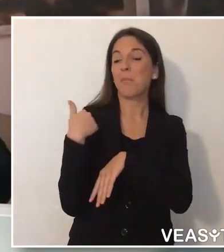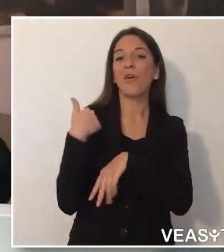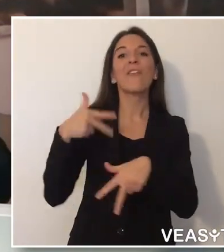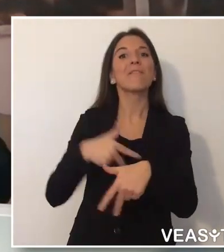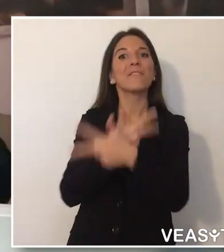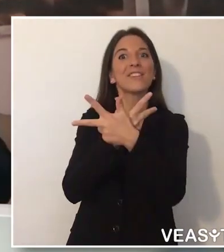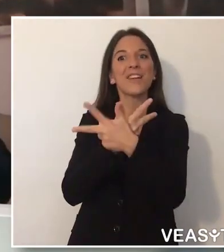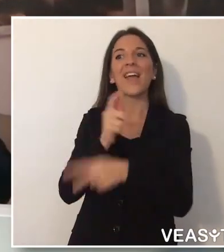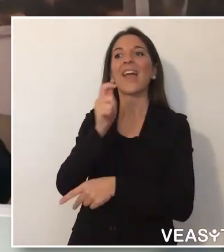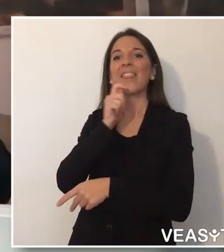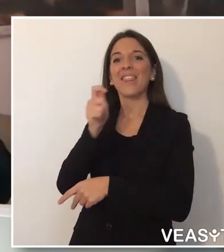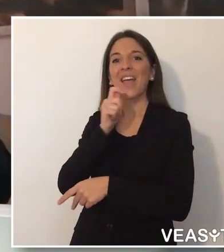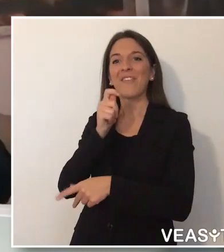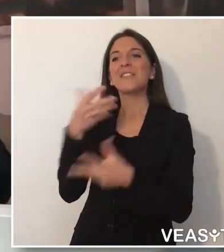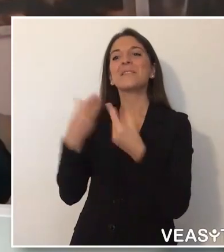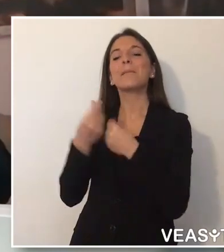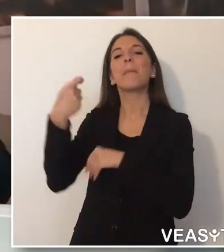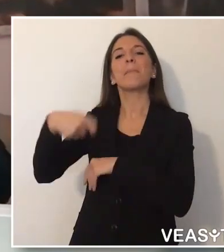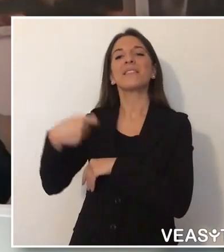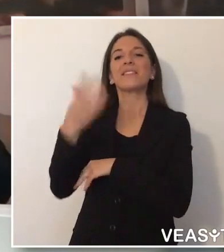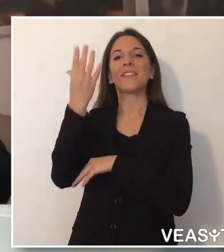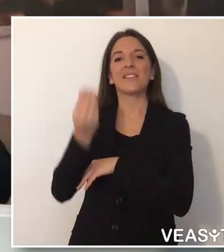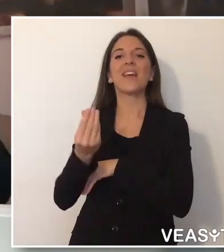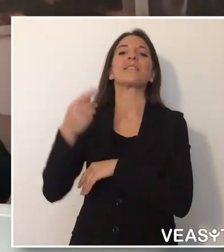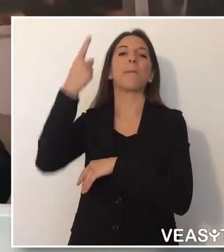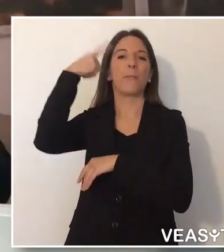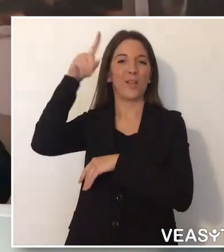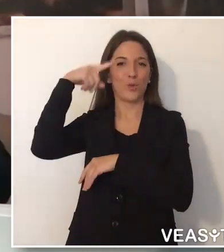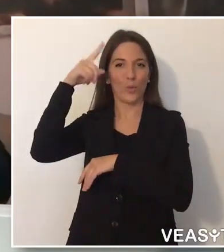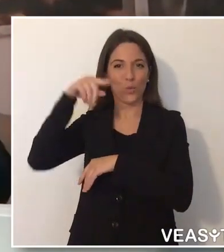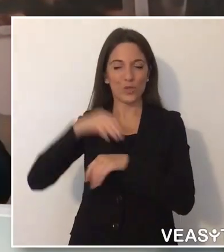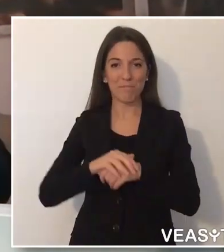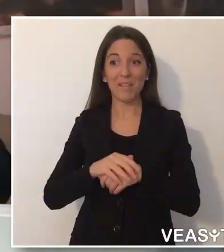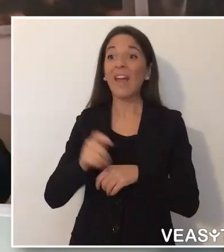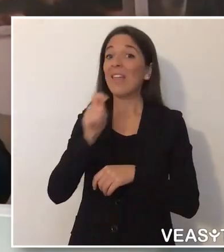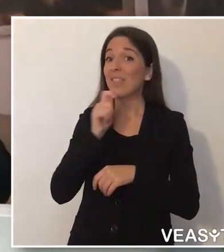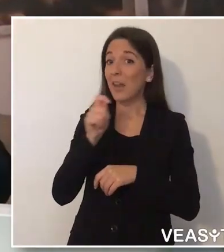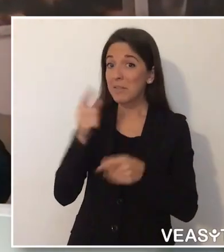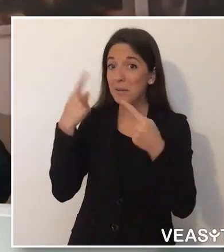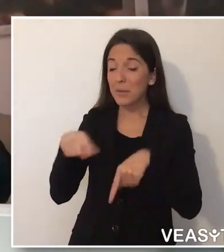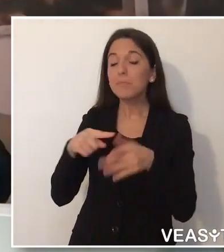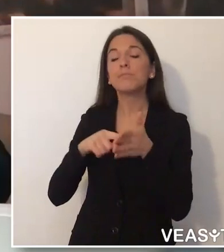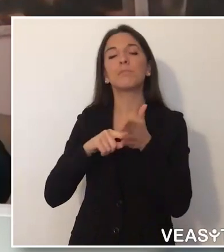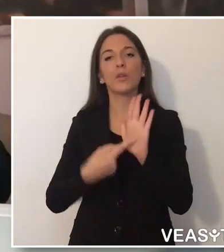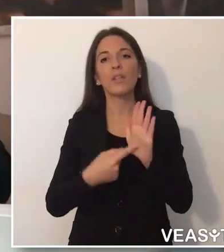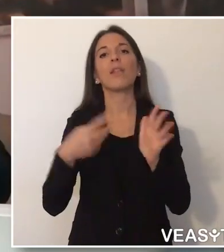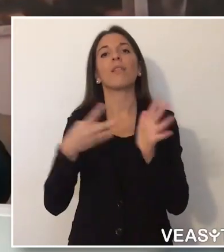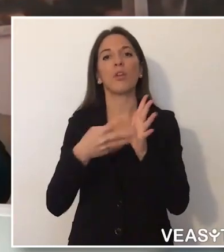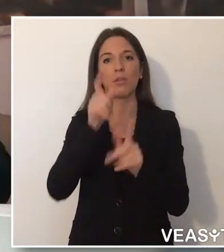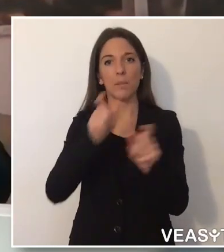del Consiglio dei Ministri, al Presidente ENS Giuseppe Petrucci, in cui si evidenziano le numerose